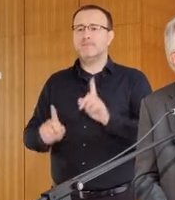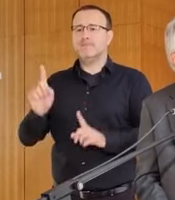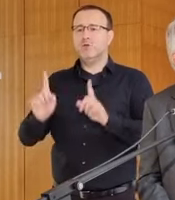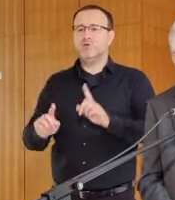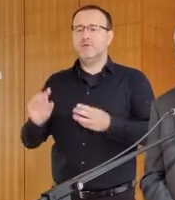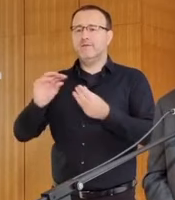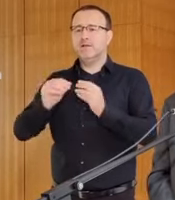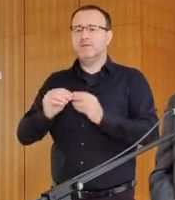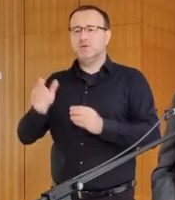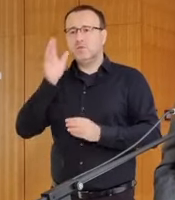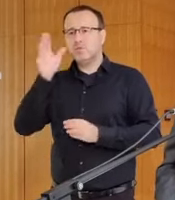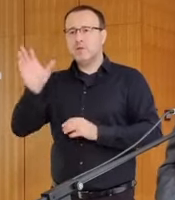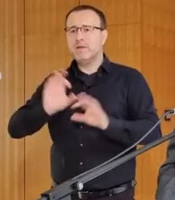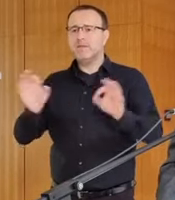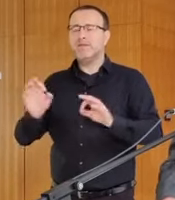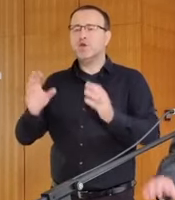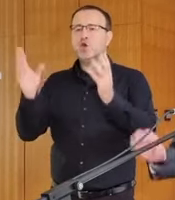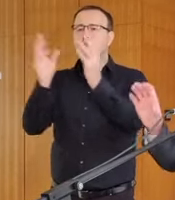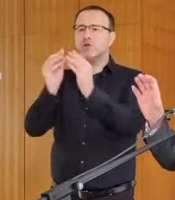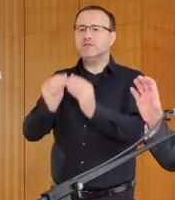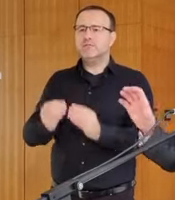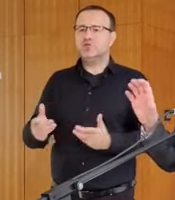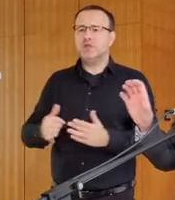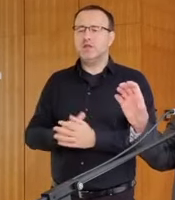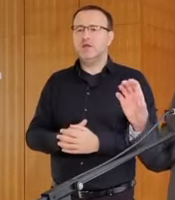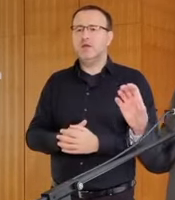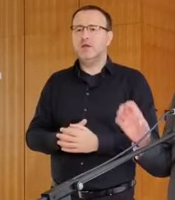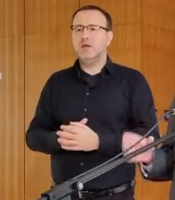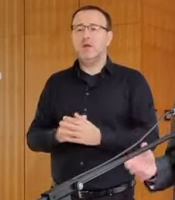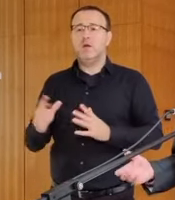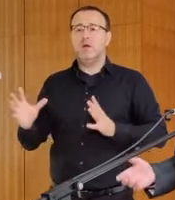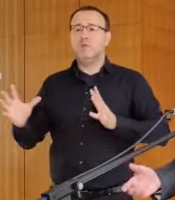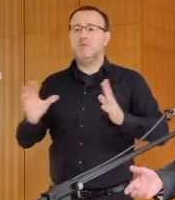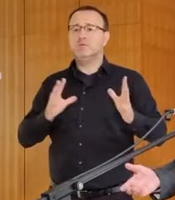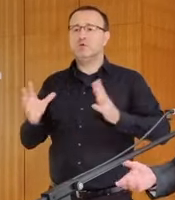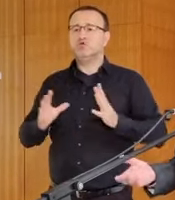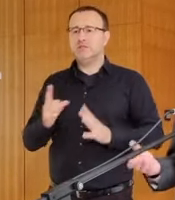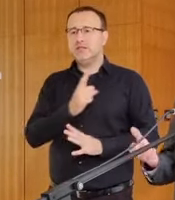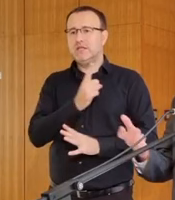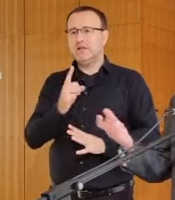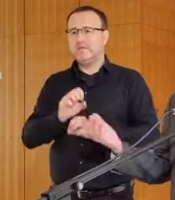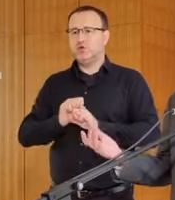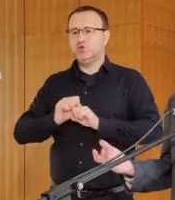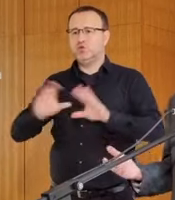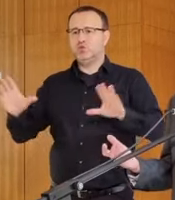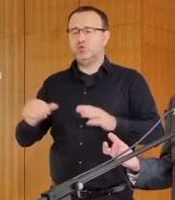budeme pripravovať aj koncepčne. Predovšetkým ide o bezpečnostnú infraštruktúru.